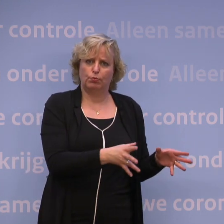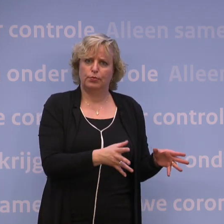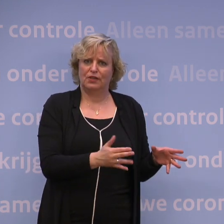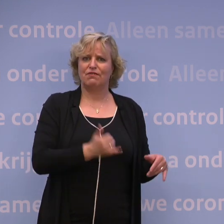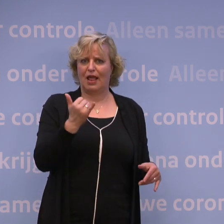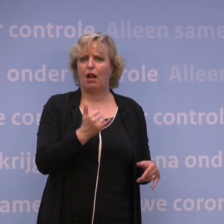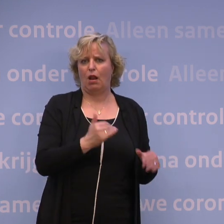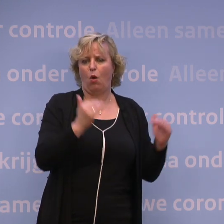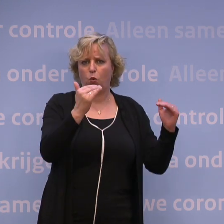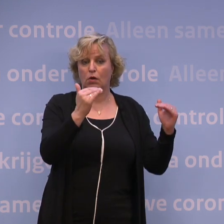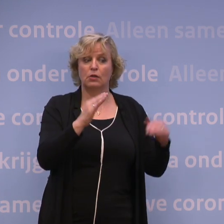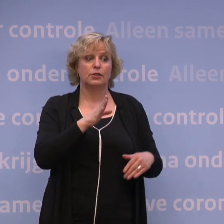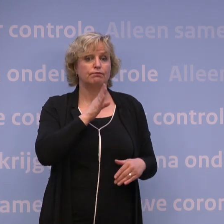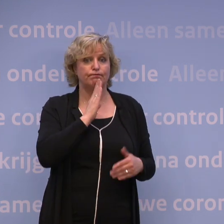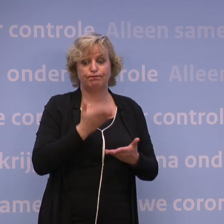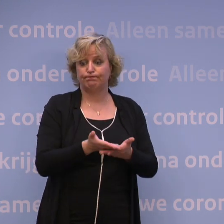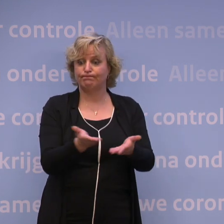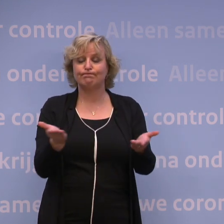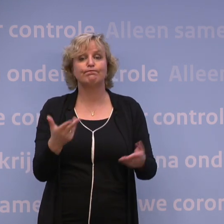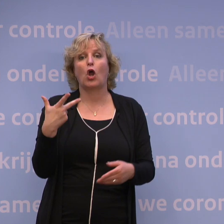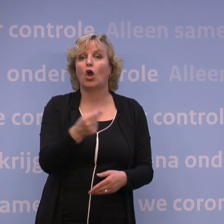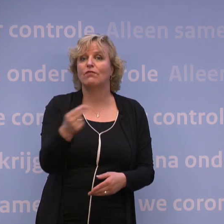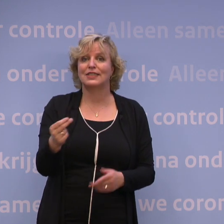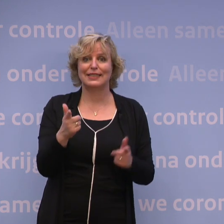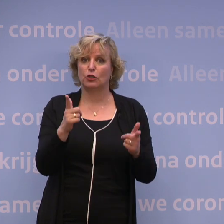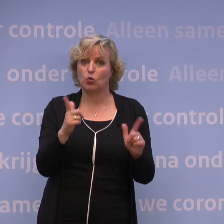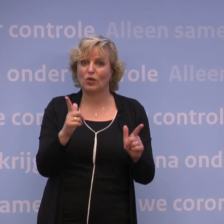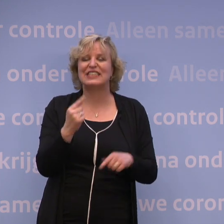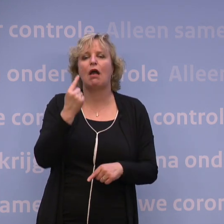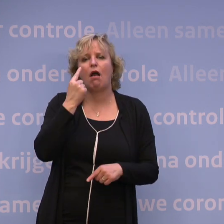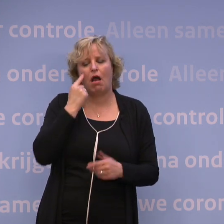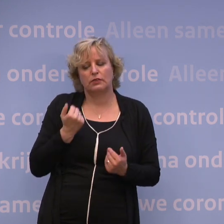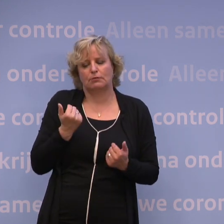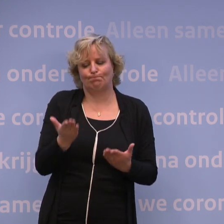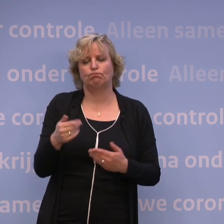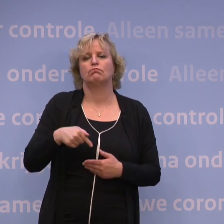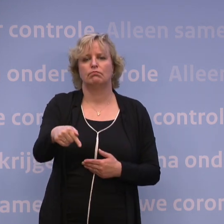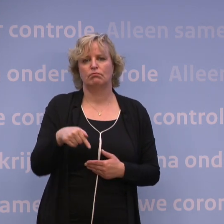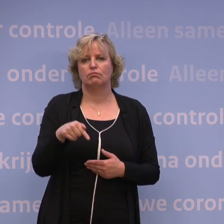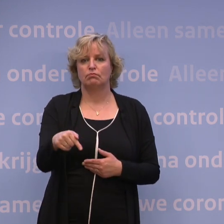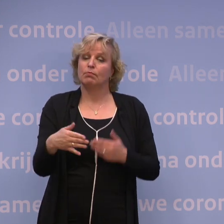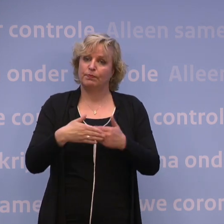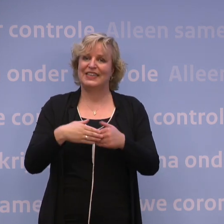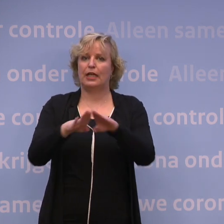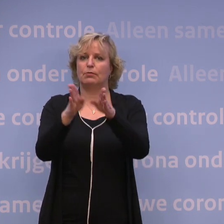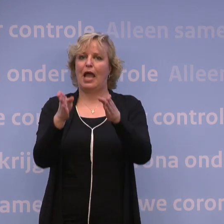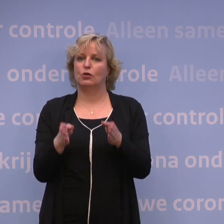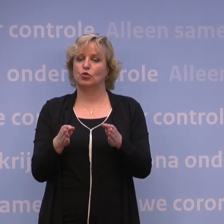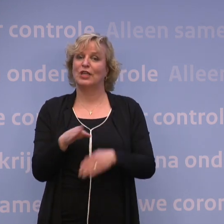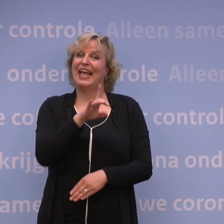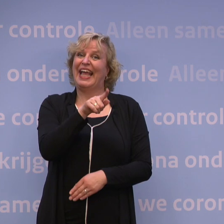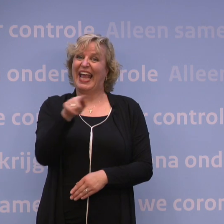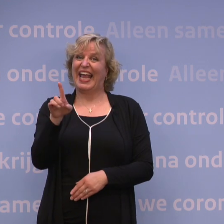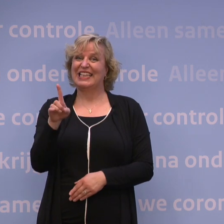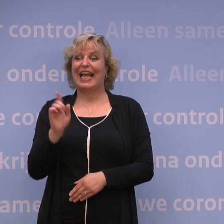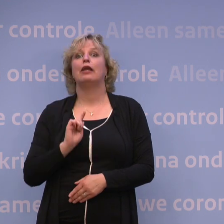die nog niet gevaccineerd zijn, die wil ik de kans de komende periode alsnog bieden. Dicht bij huis. Dus de GGD komt naar